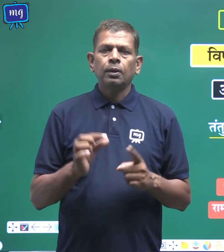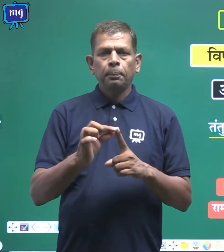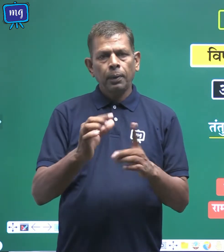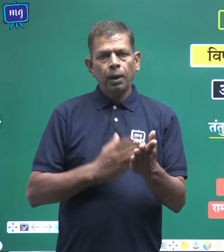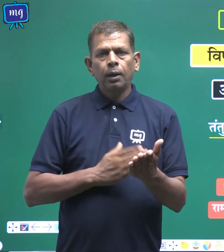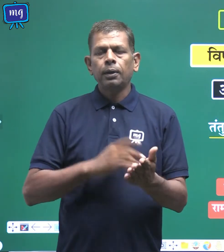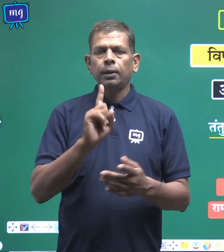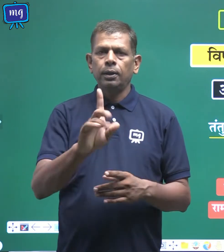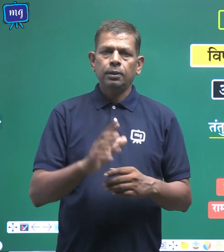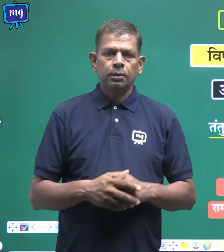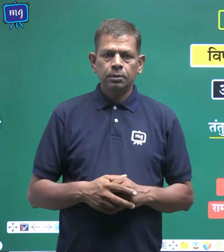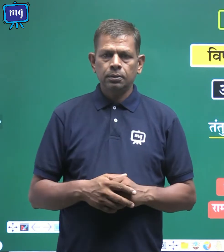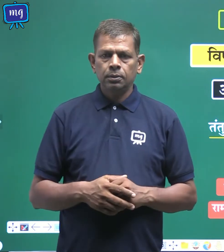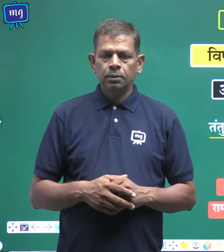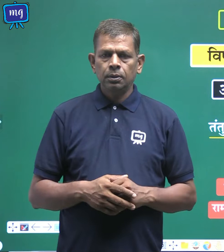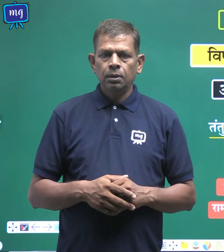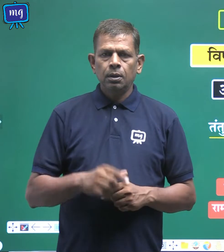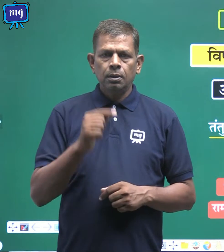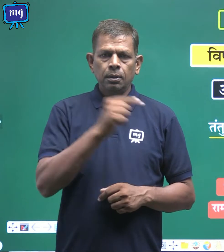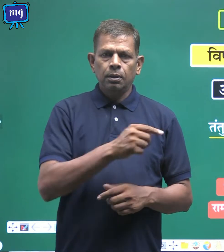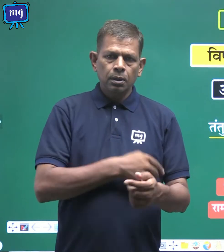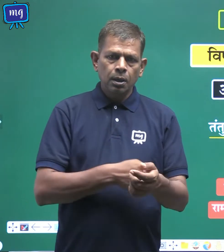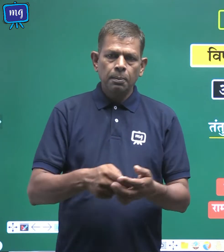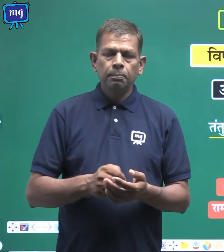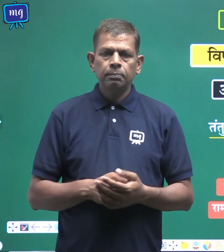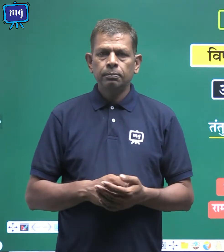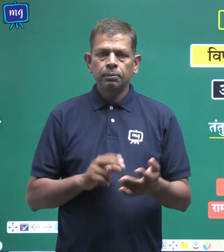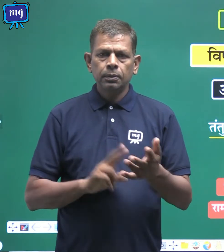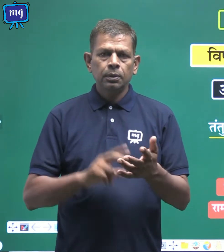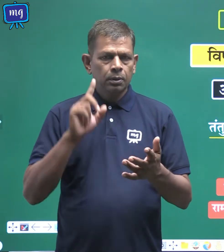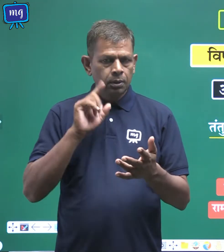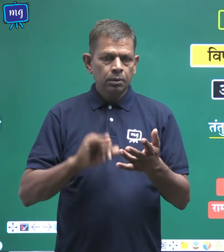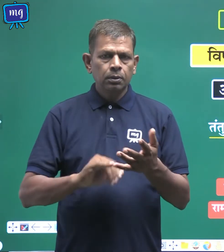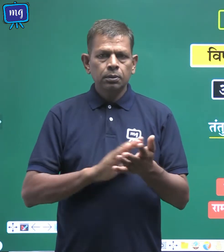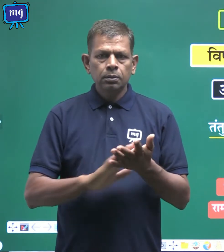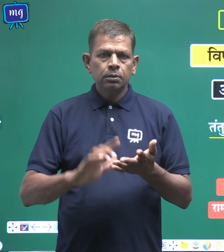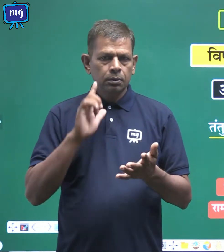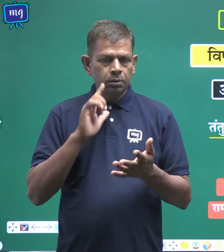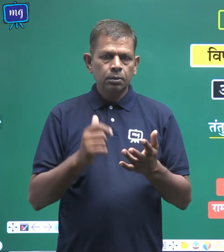एक मेरा नाम निशियरोडा है